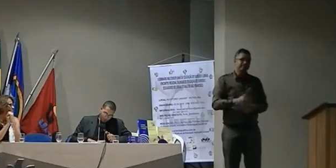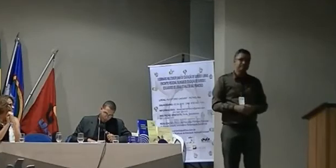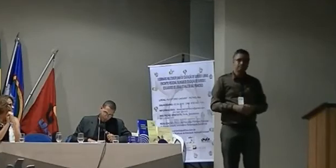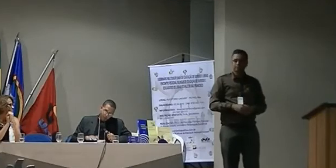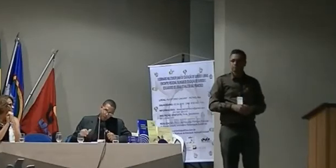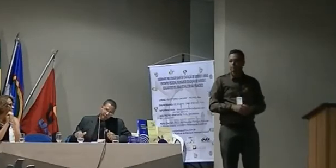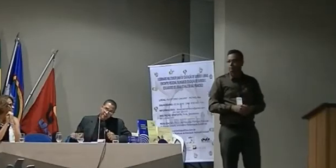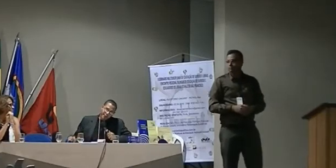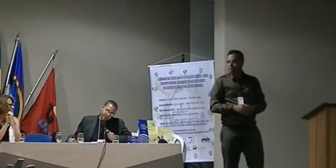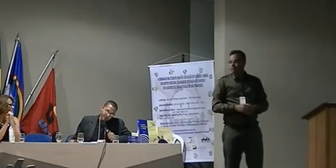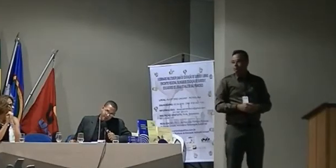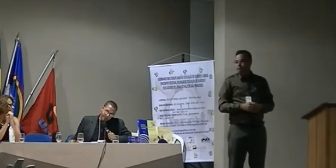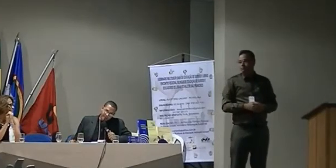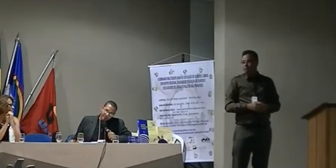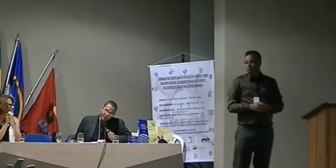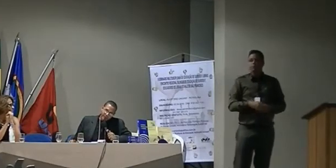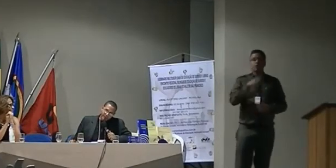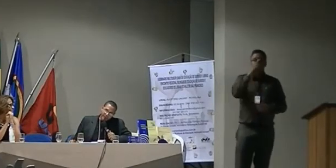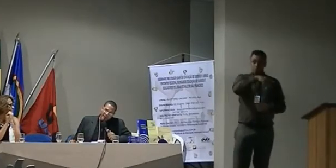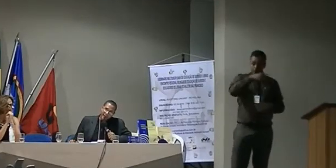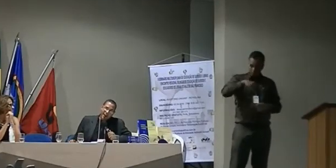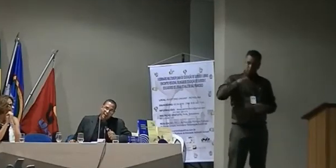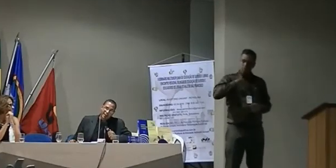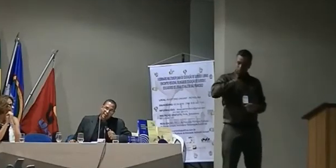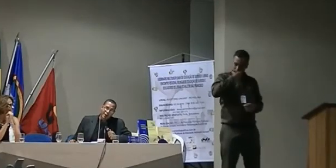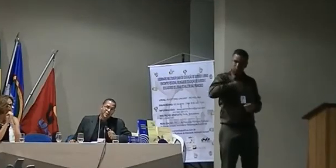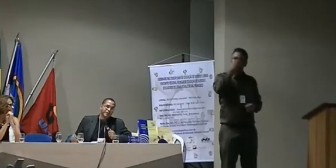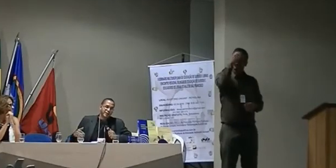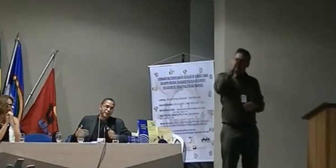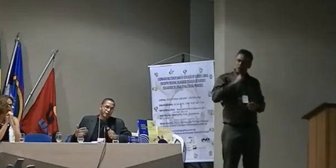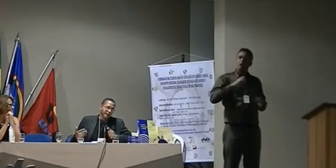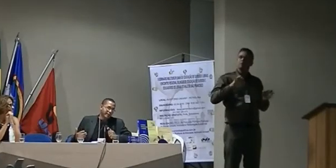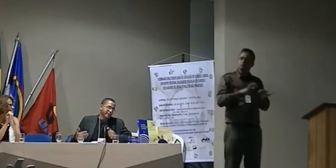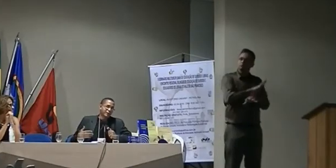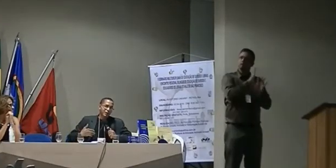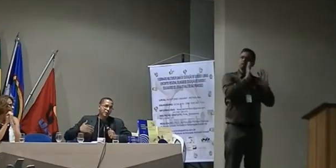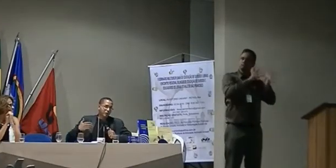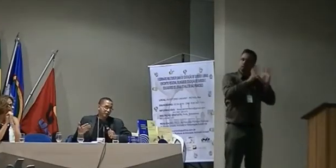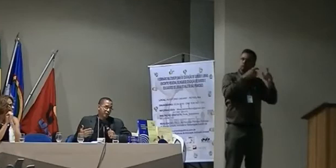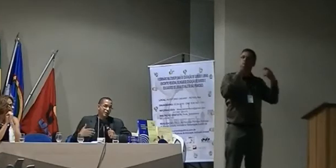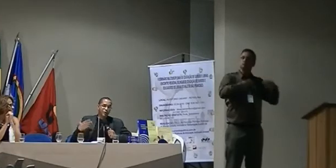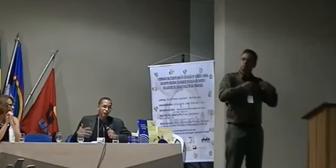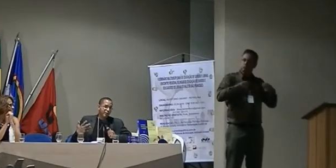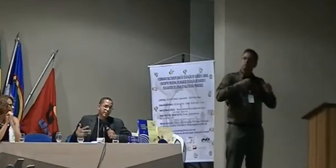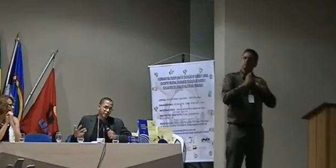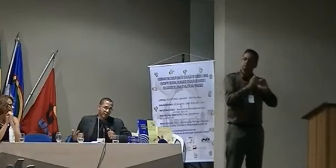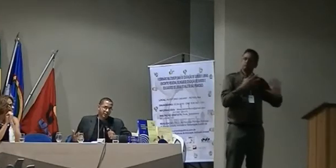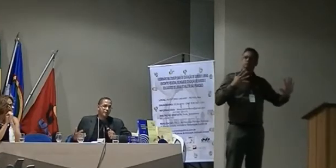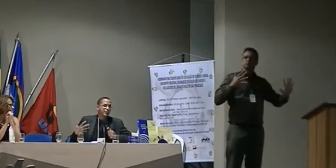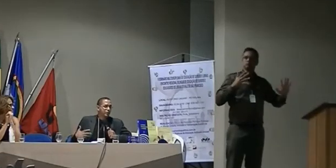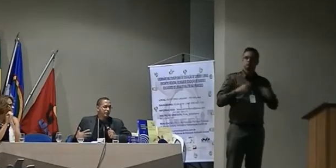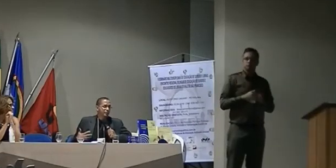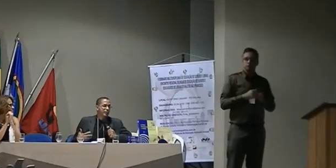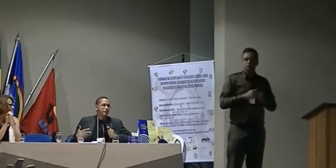o professor tem que saber Libras a aquele que realmente tem dificuldades que não é pra todo mundo ter uma conhecência em linguística mas conhecimento